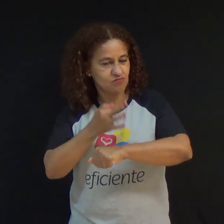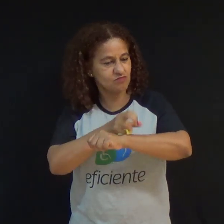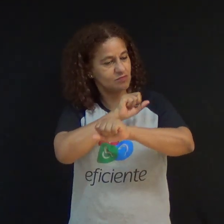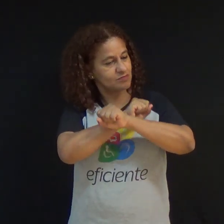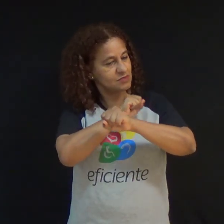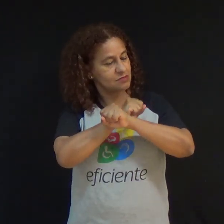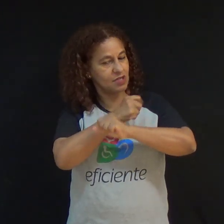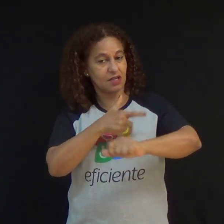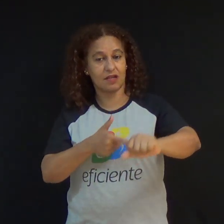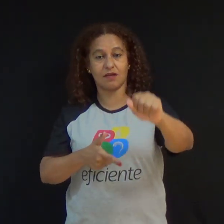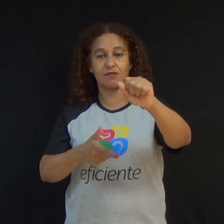13, 7